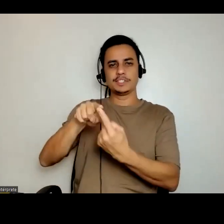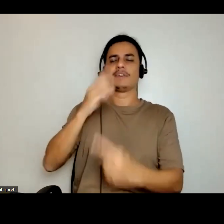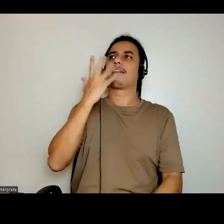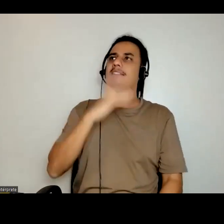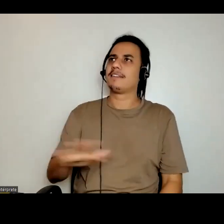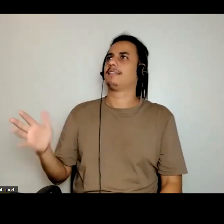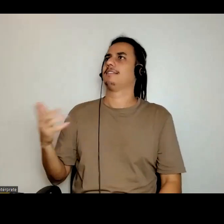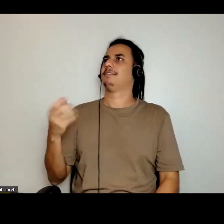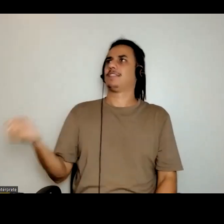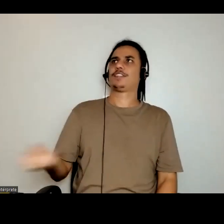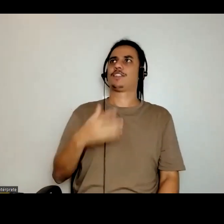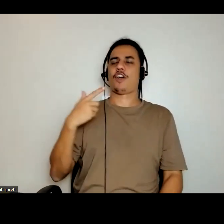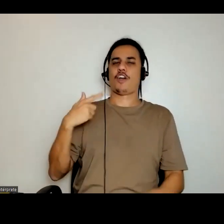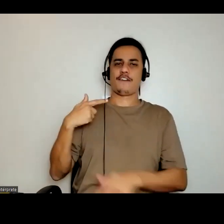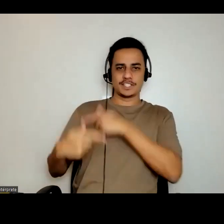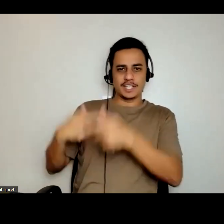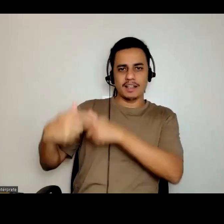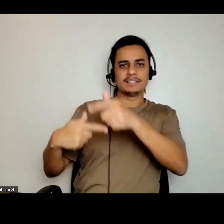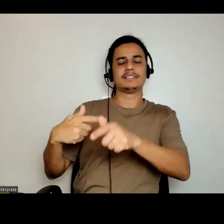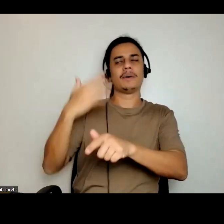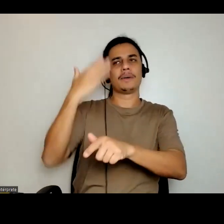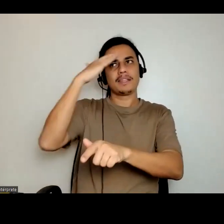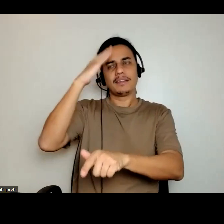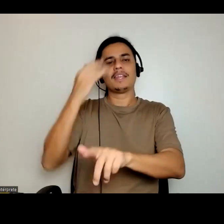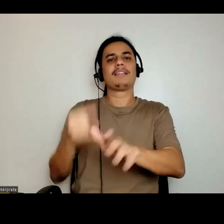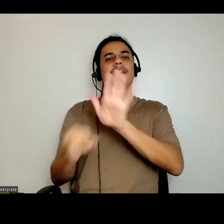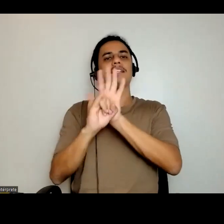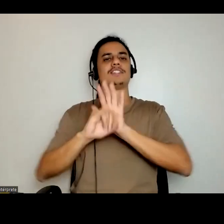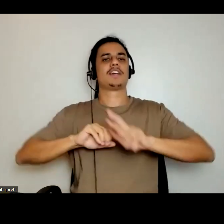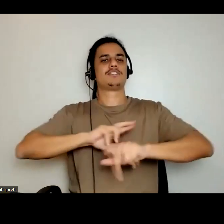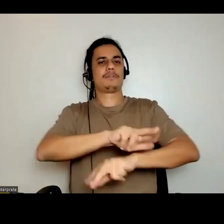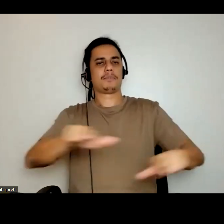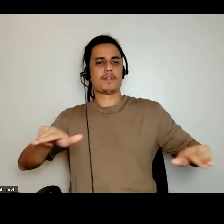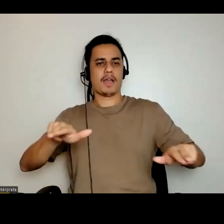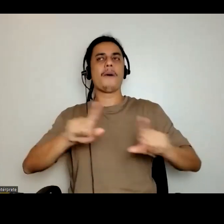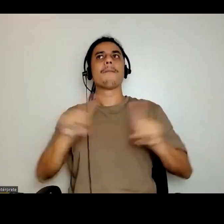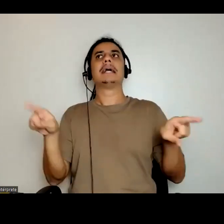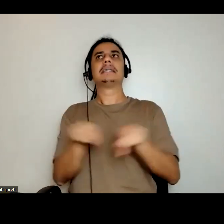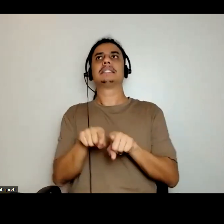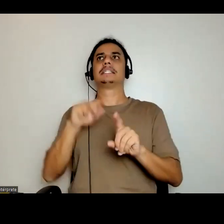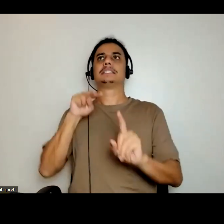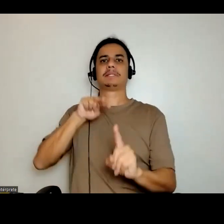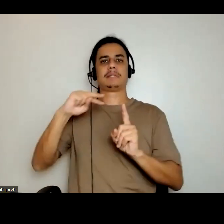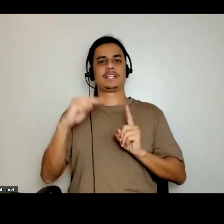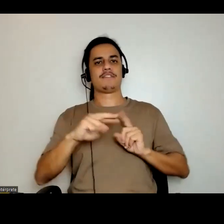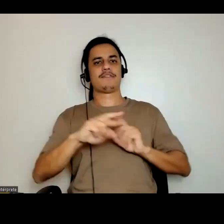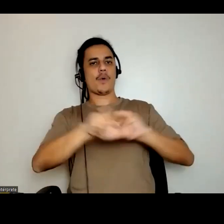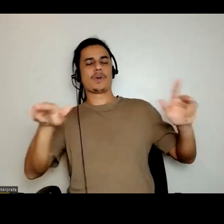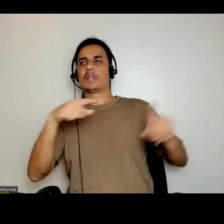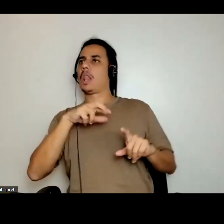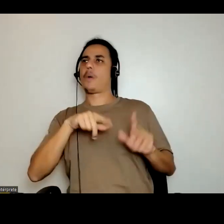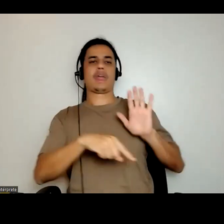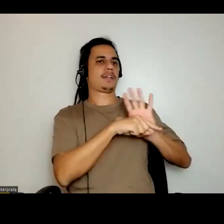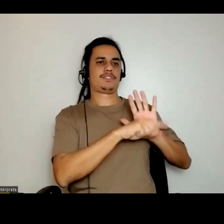gerações, entendam essas identidades plurais a partir de outras perspectivas, não negativadas, mas